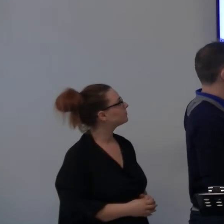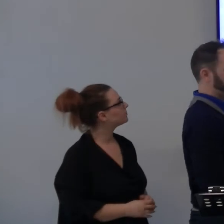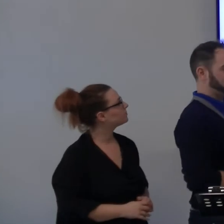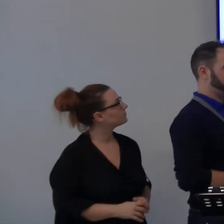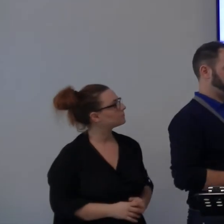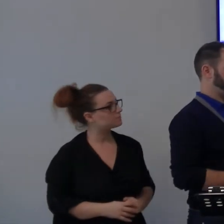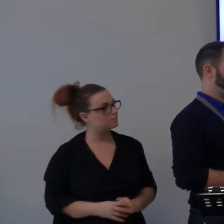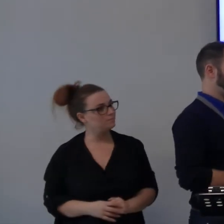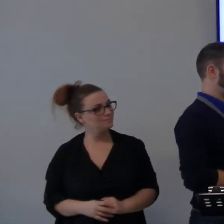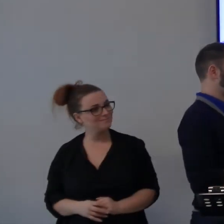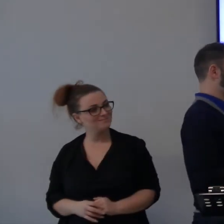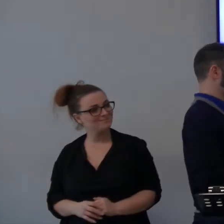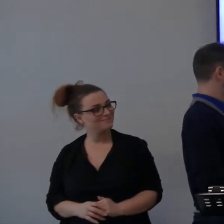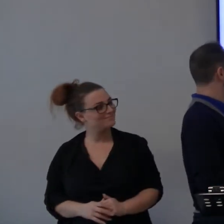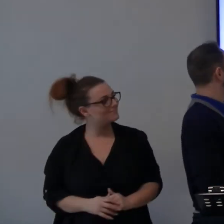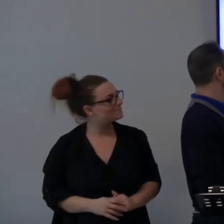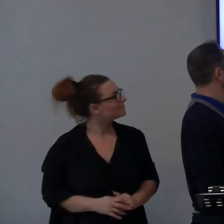Abbiamo perso? Sì, sì.